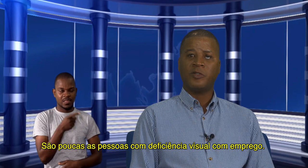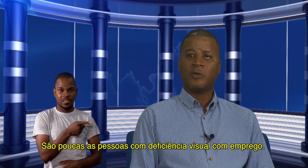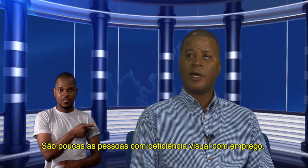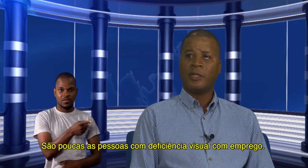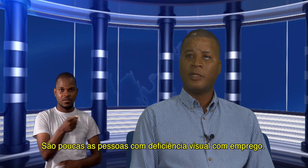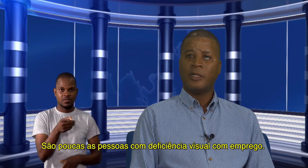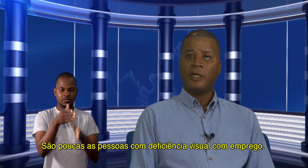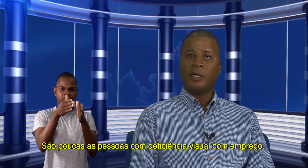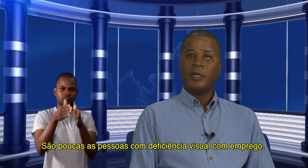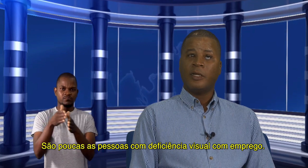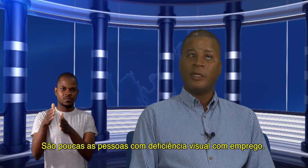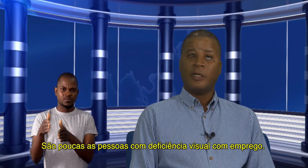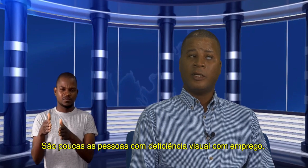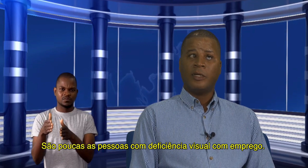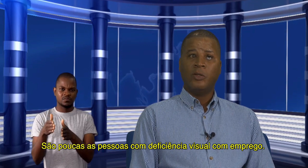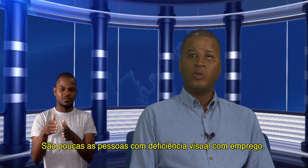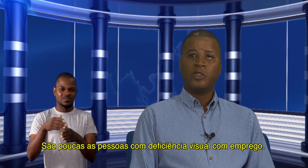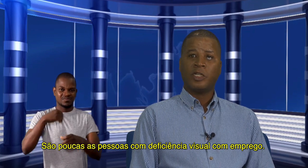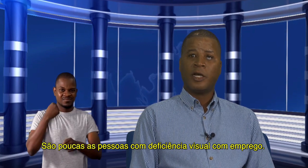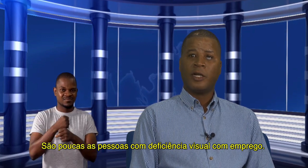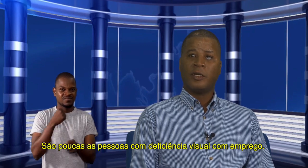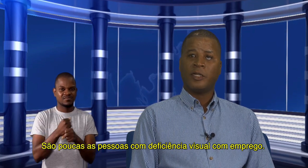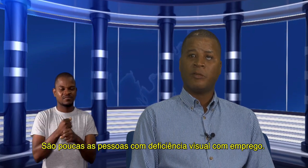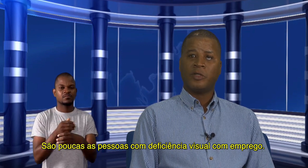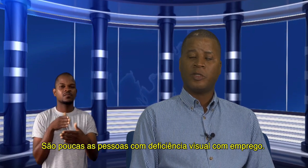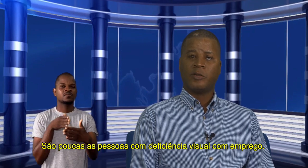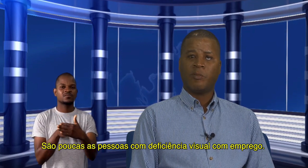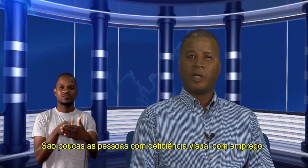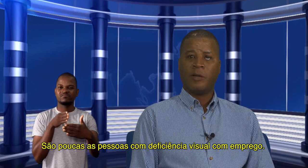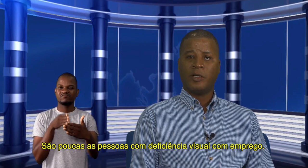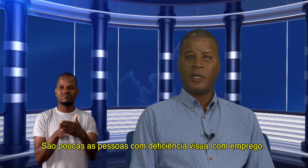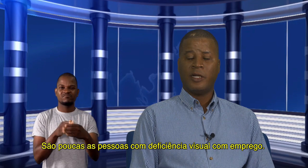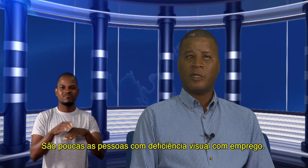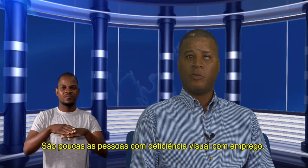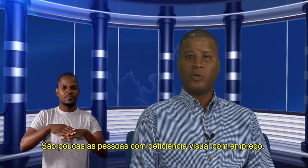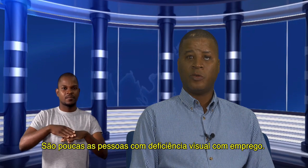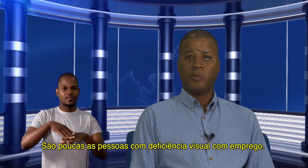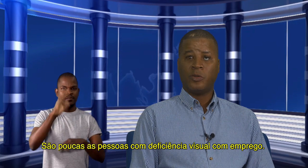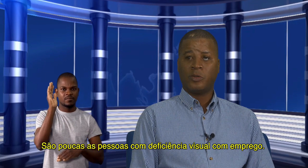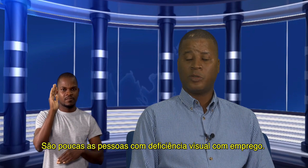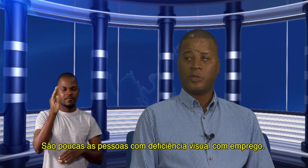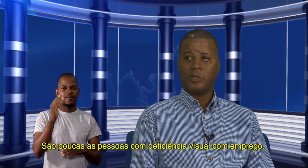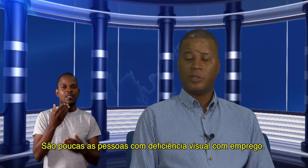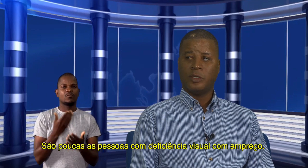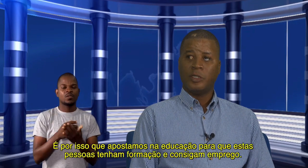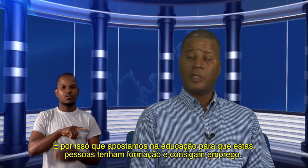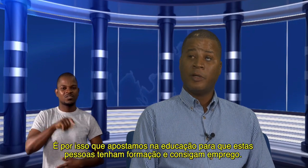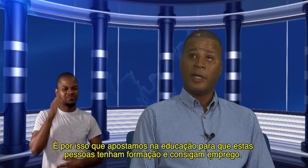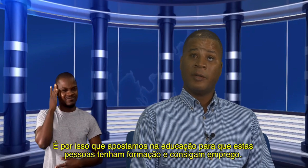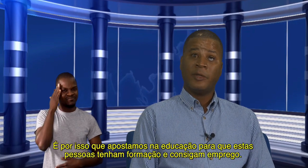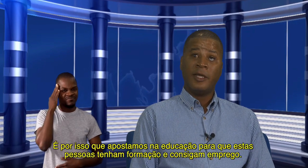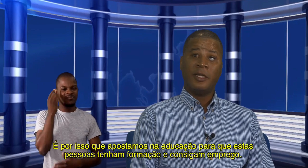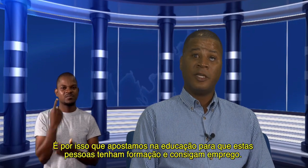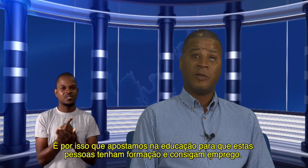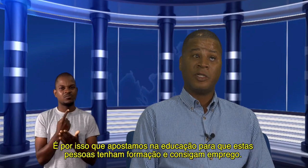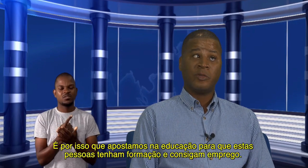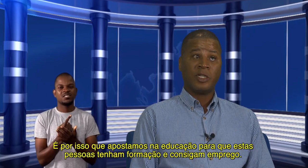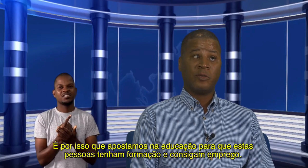visual, no geral, em termos de sua empregabilidade, são muito poucos. Daí que nós apostamos